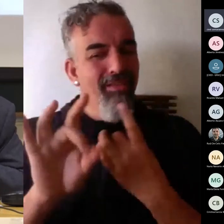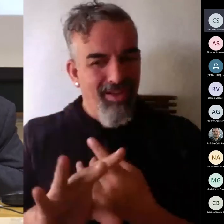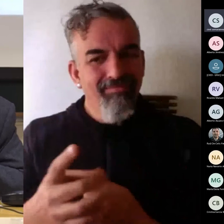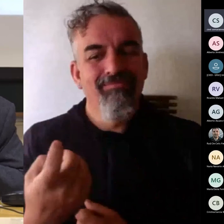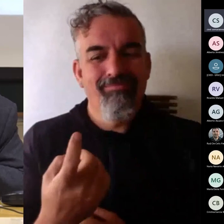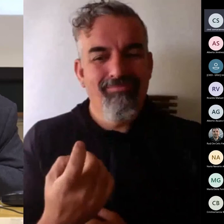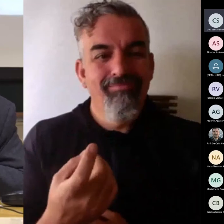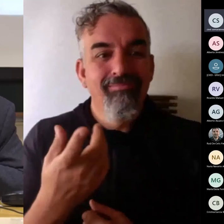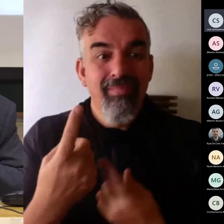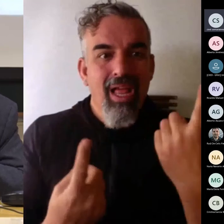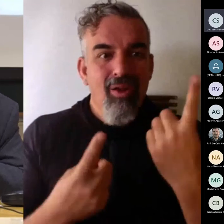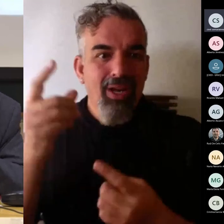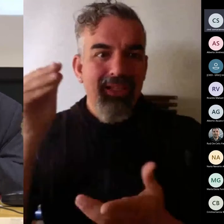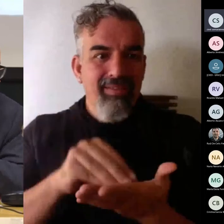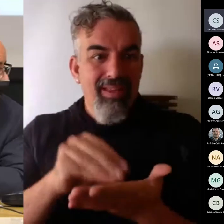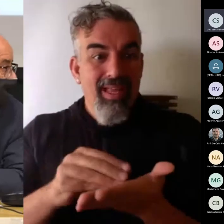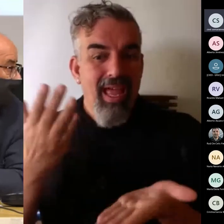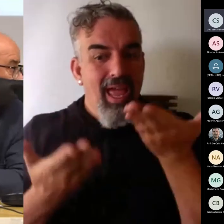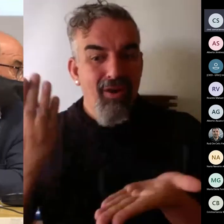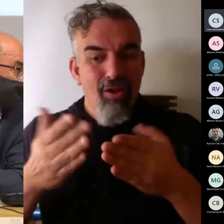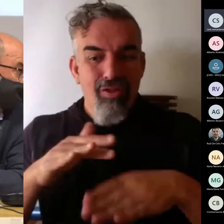no se consigue con una evaluación próxima